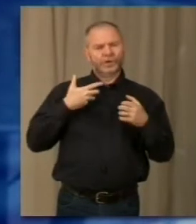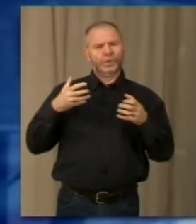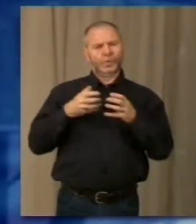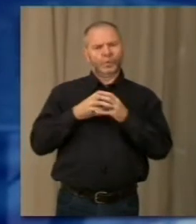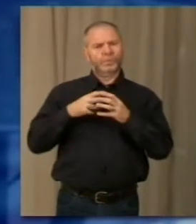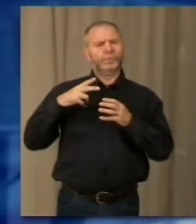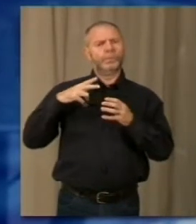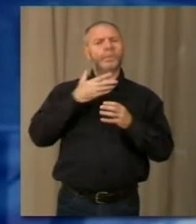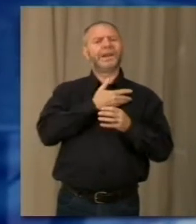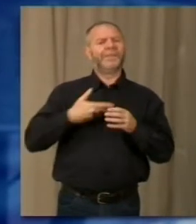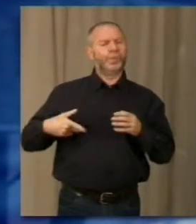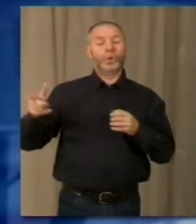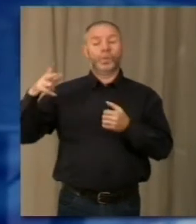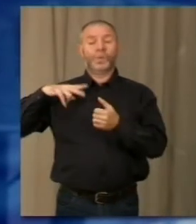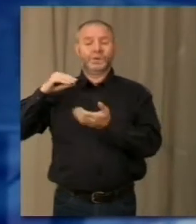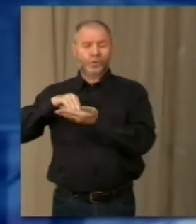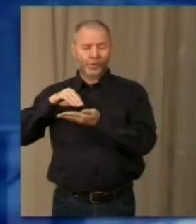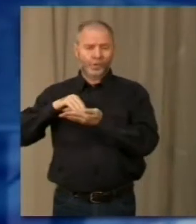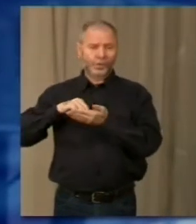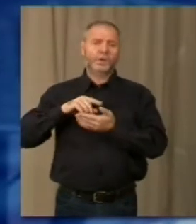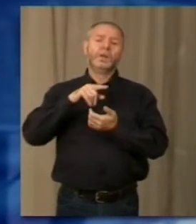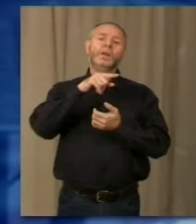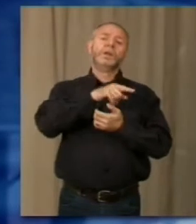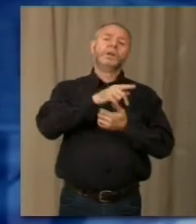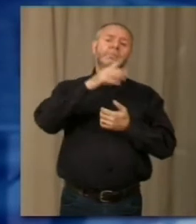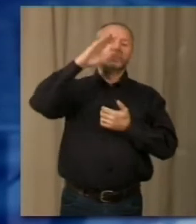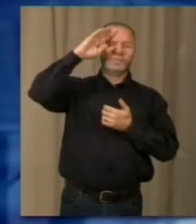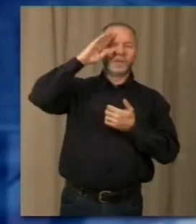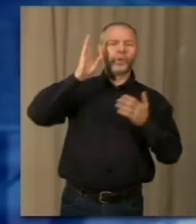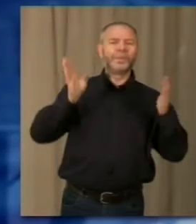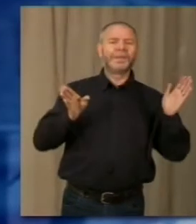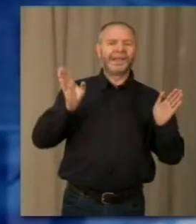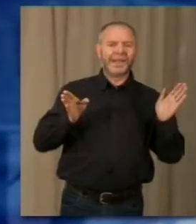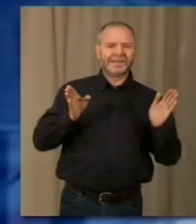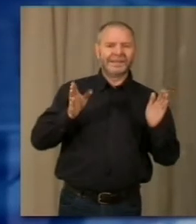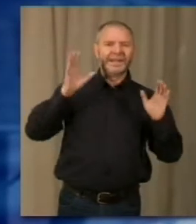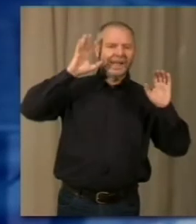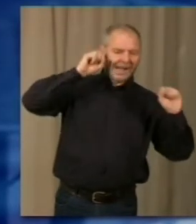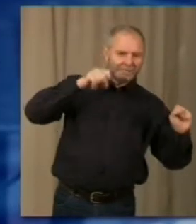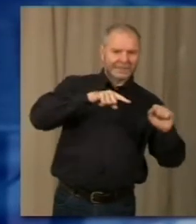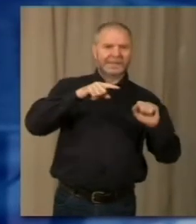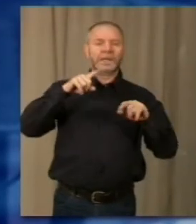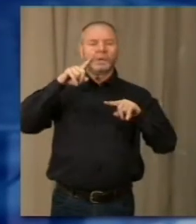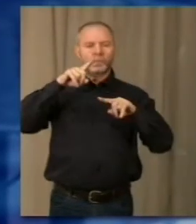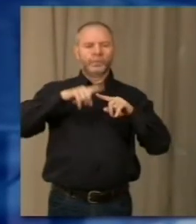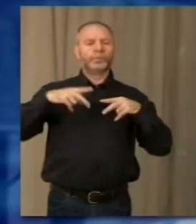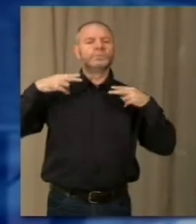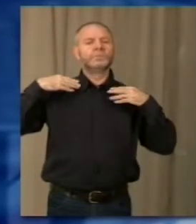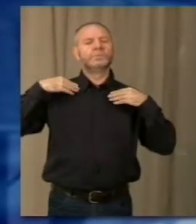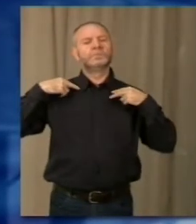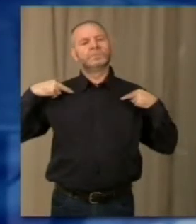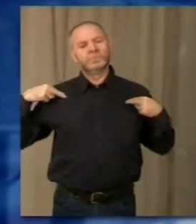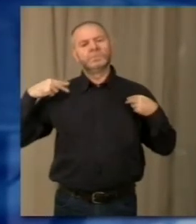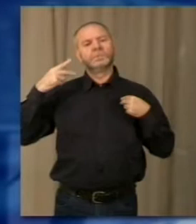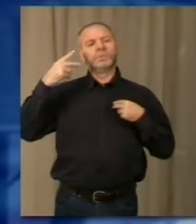in prefettura il questore del VCO, Vincenzo Dagnano, il comandante provinciale dei Carabinieri, il colonnello Luca Politi, e il colonnello Giovanni Viglianti,